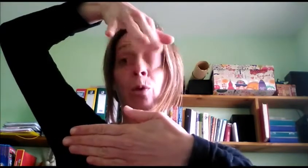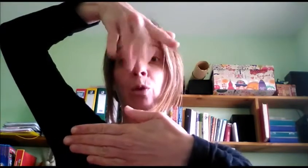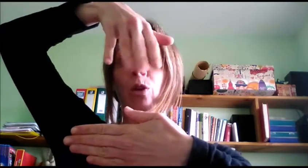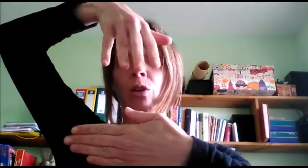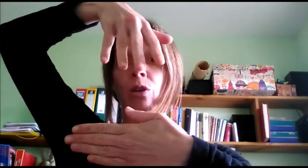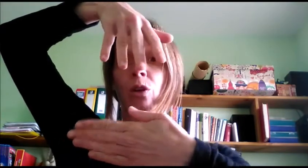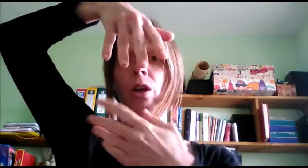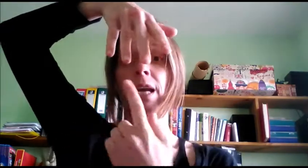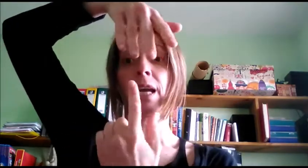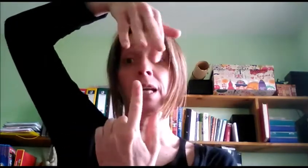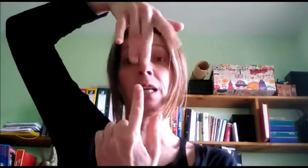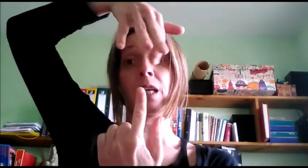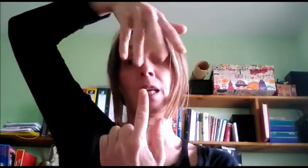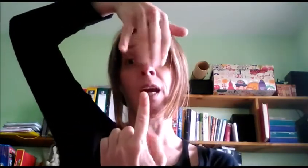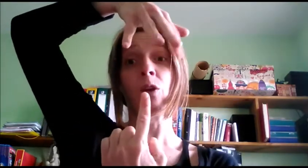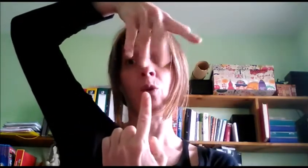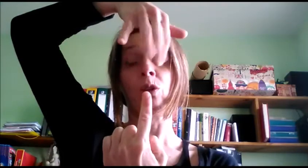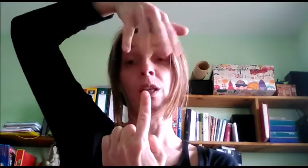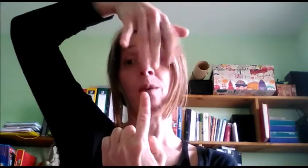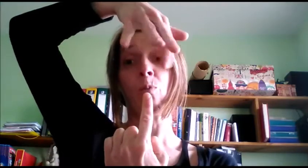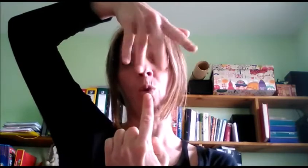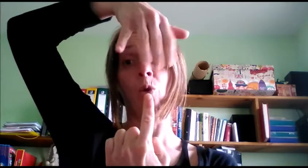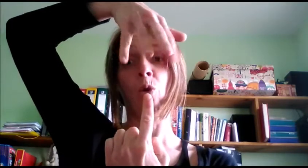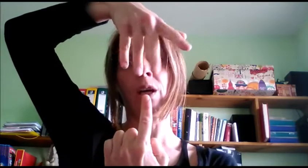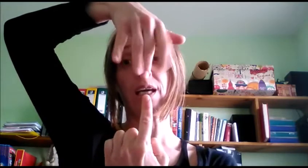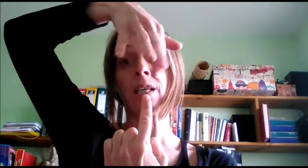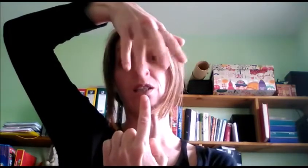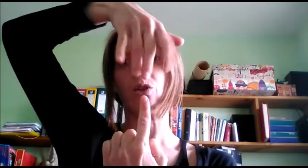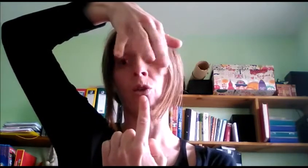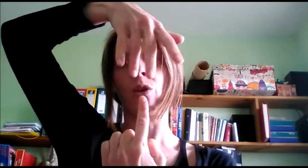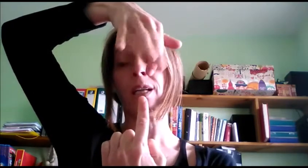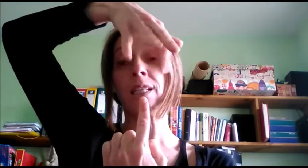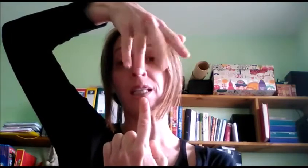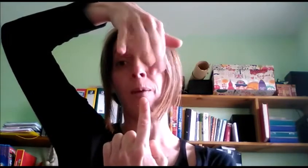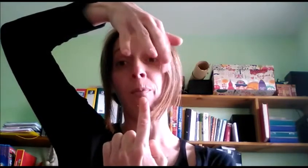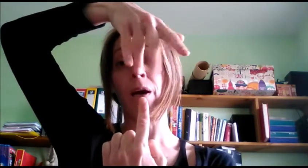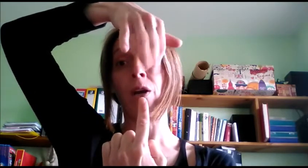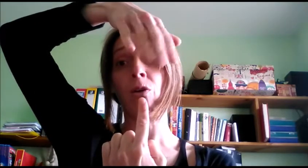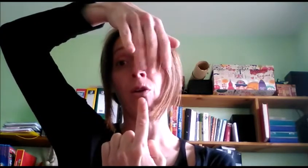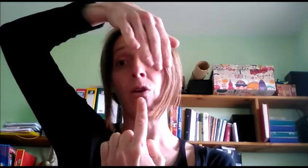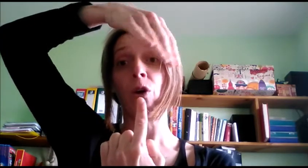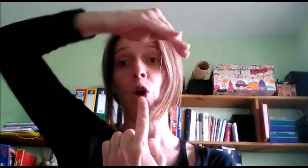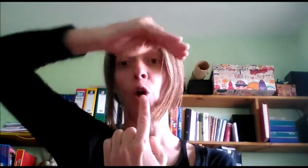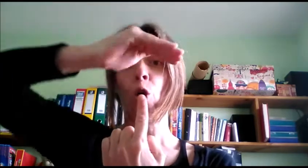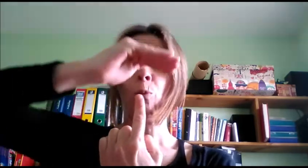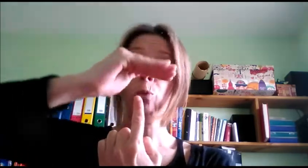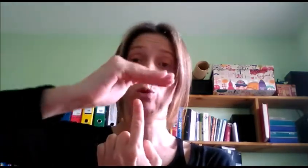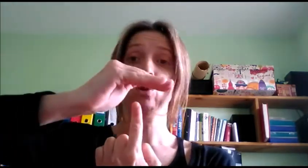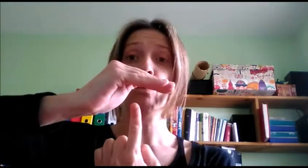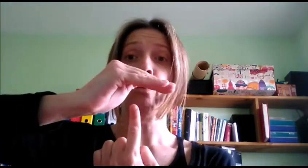portón Niña, no te mojes con el chaparrón Ponte un